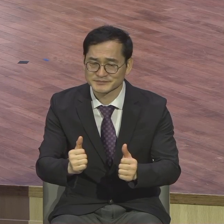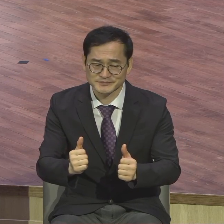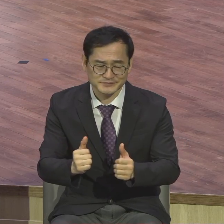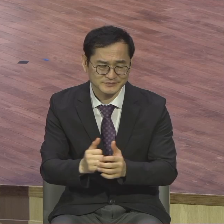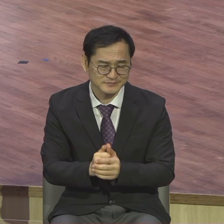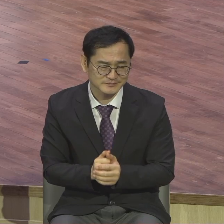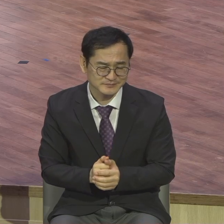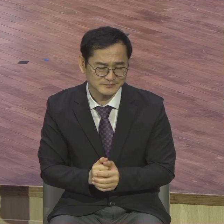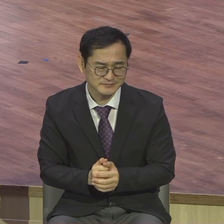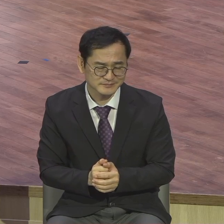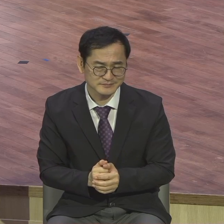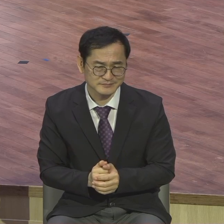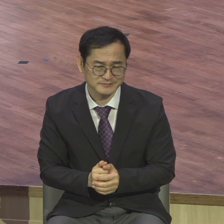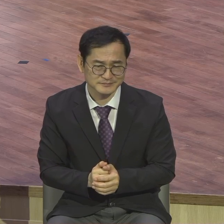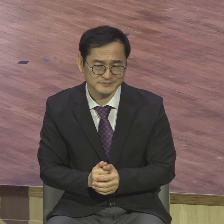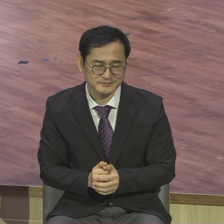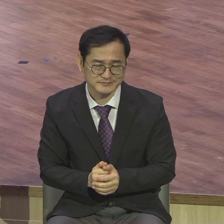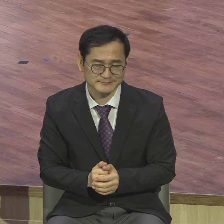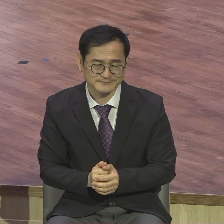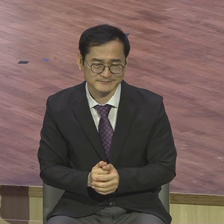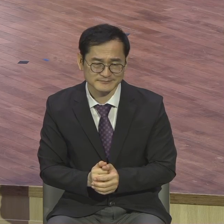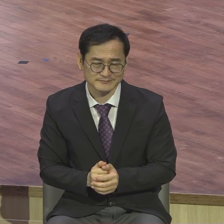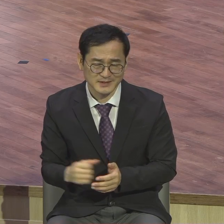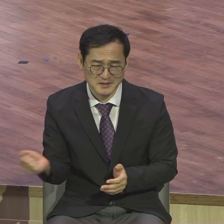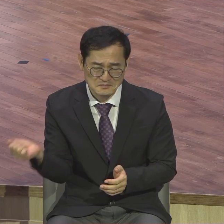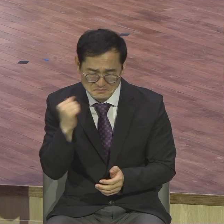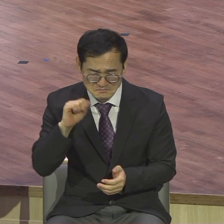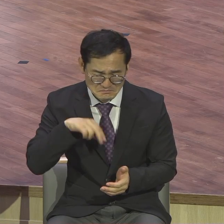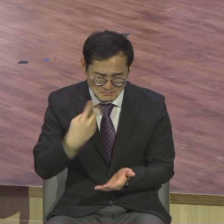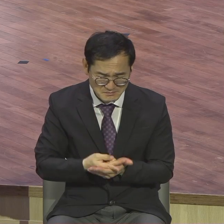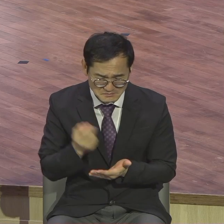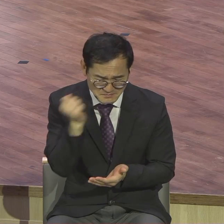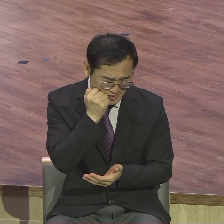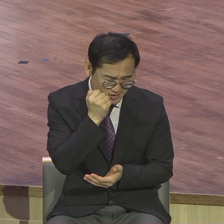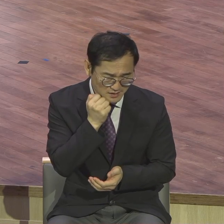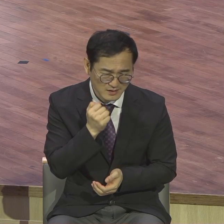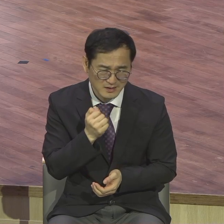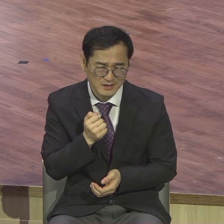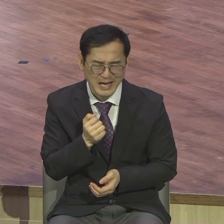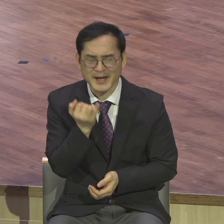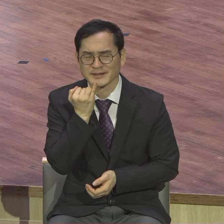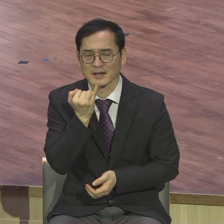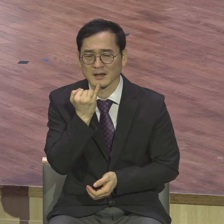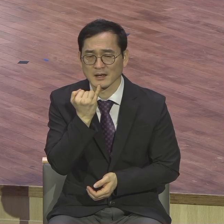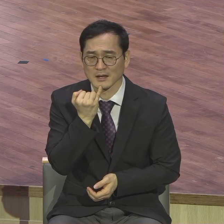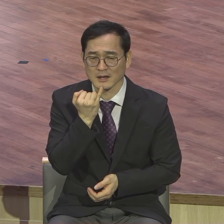우리는 이러나 저러나 망할 수 없는 거요 중요한 거는 내가 최선을 다하느냐 안하느냐 이게 중요한 거